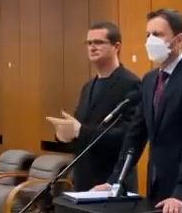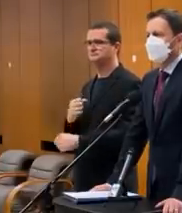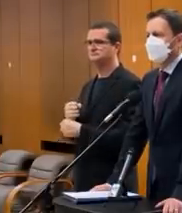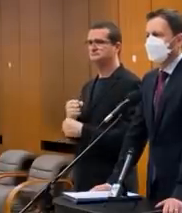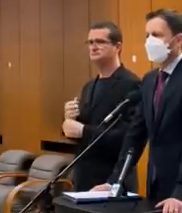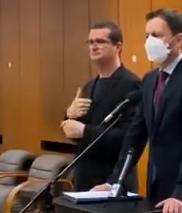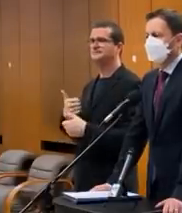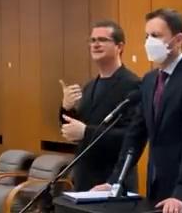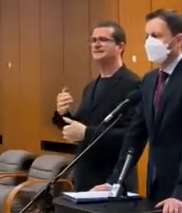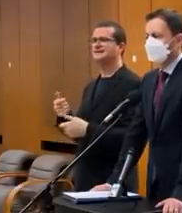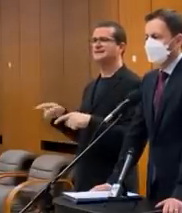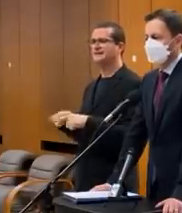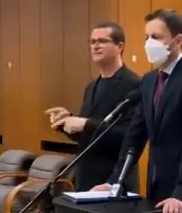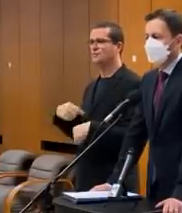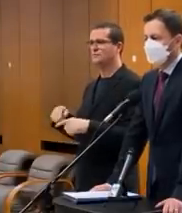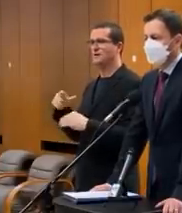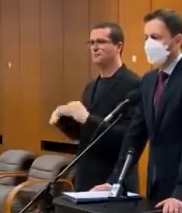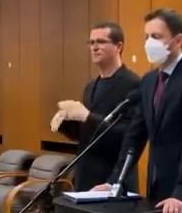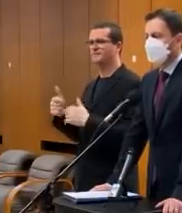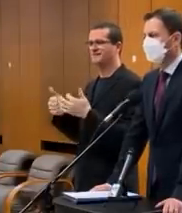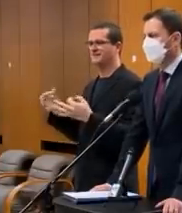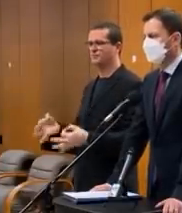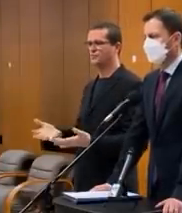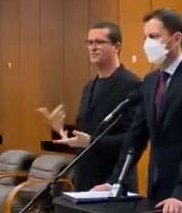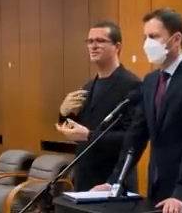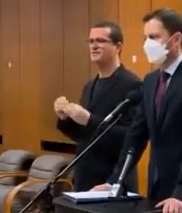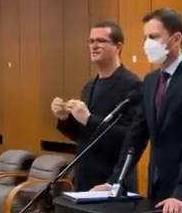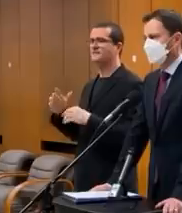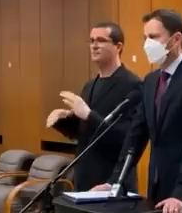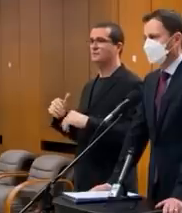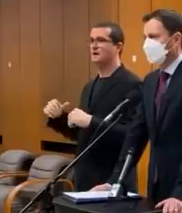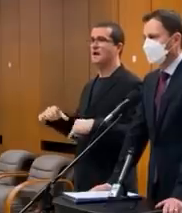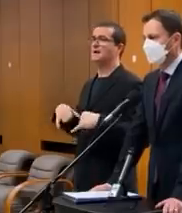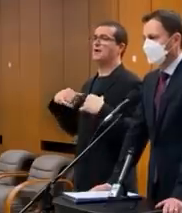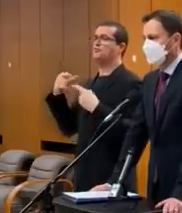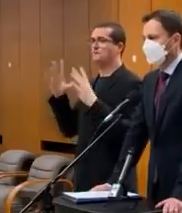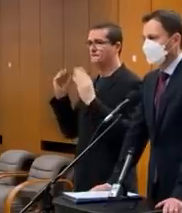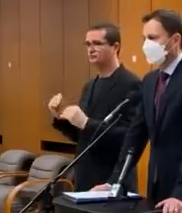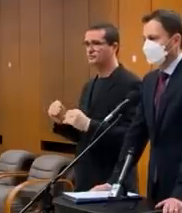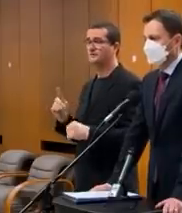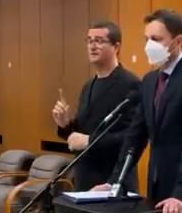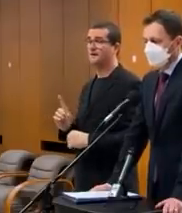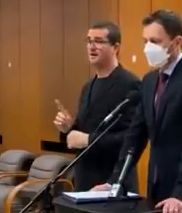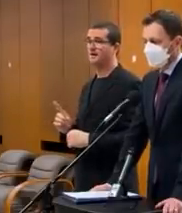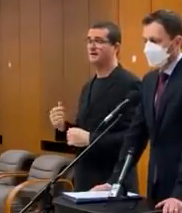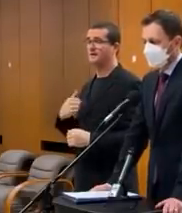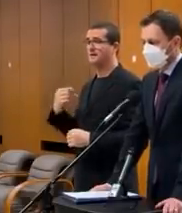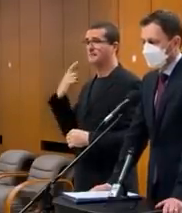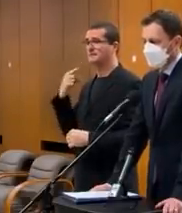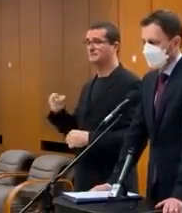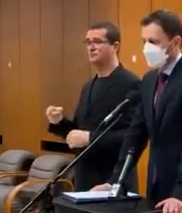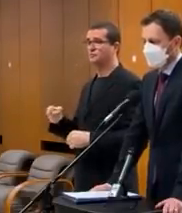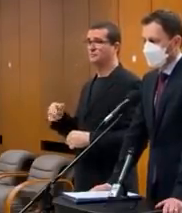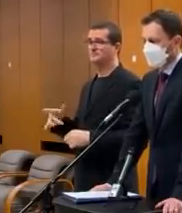som tú jednotu budoval. Nie je to jednoduchá vec. Nie je to ani vec, ktorú vy budujete z večera do rána. Ale myslím si, že